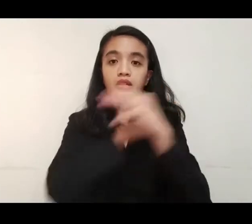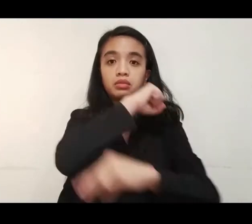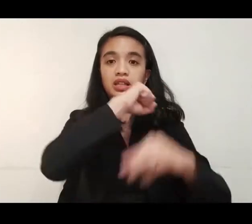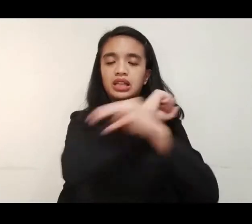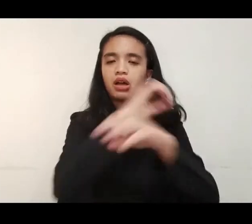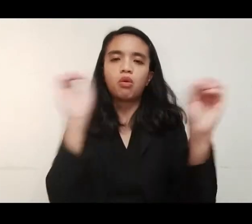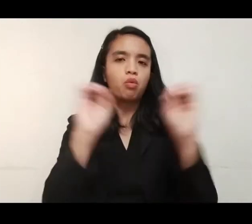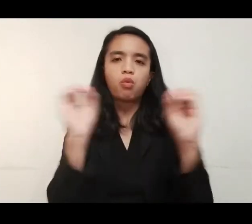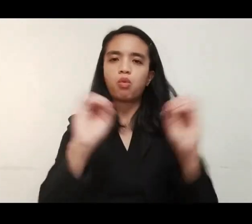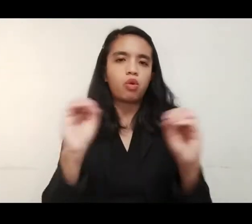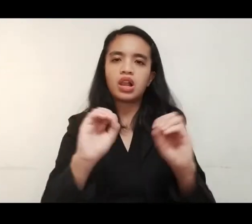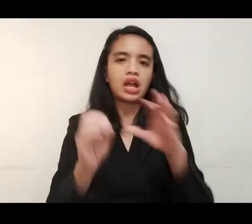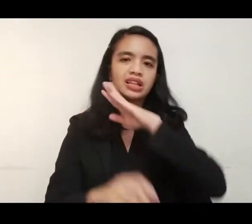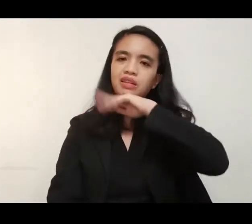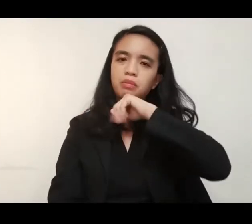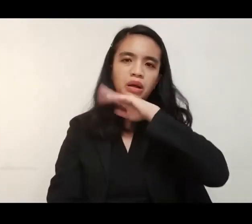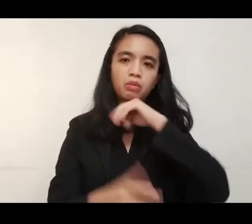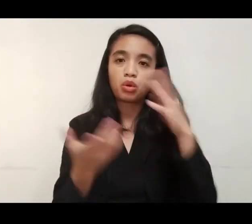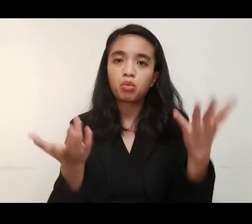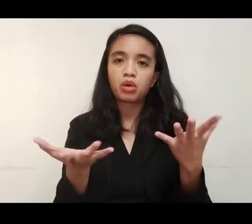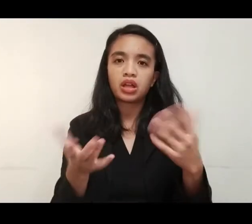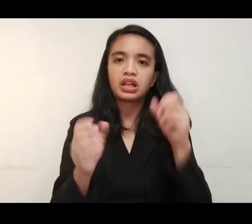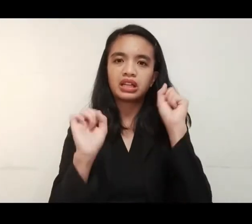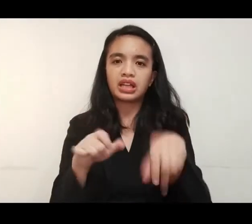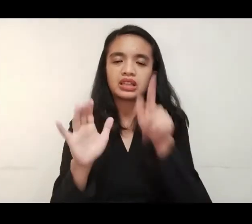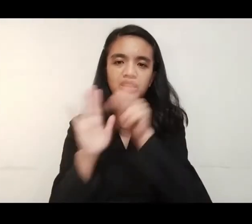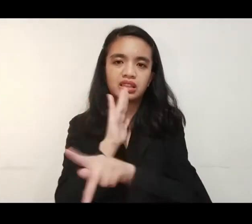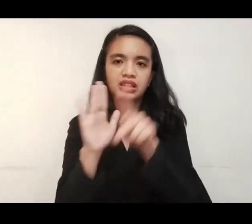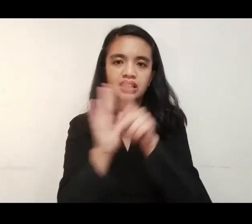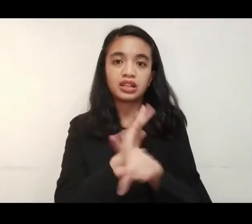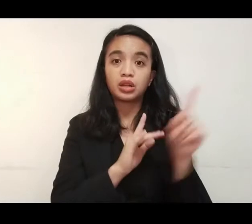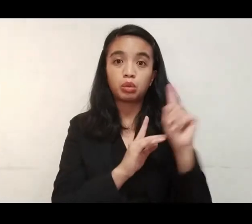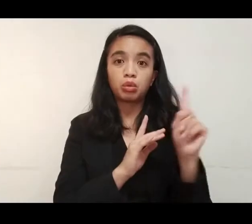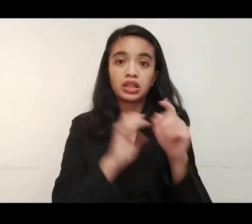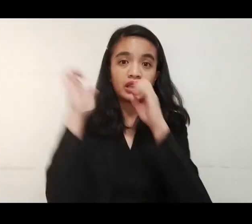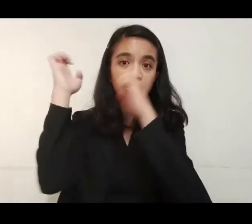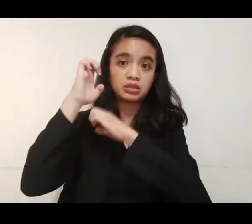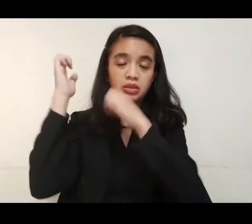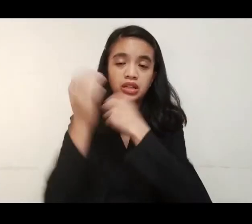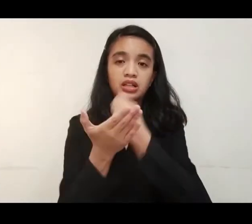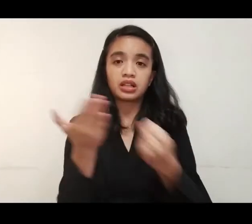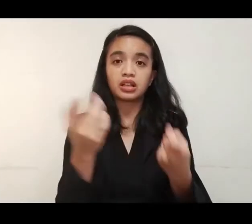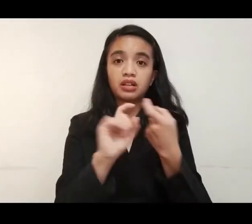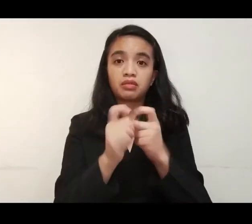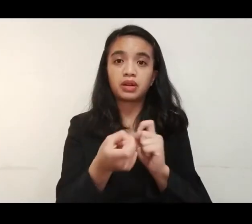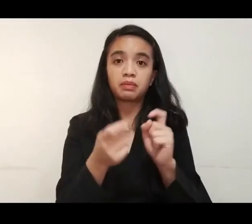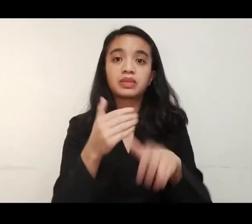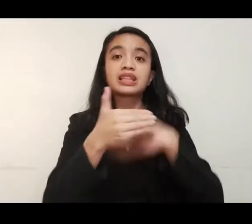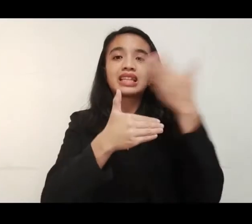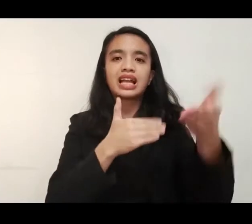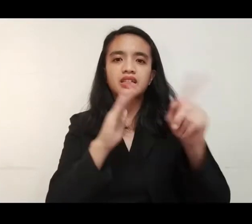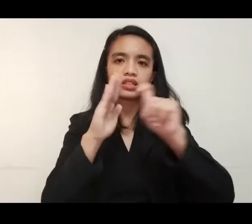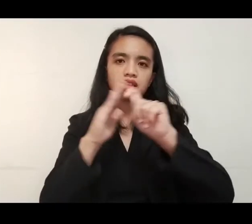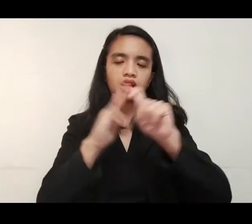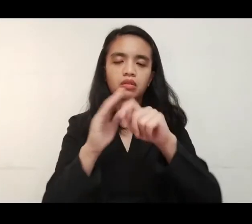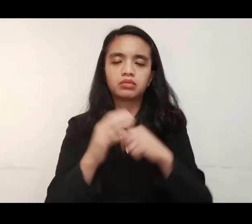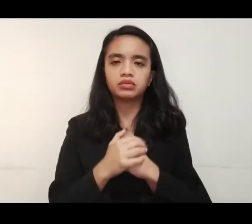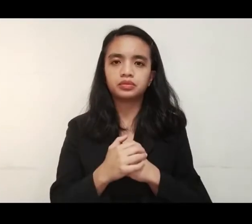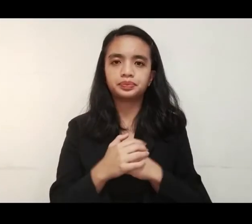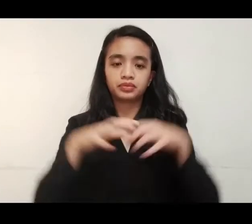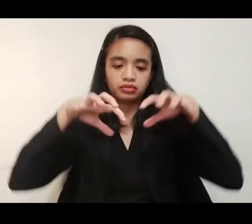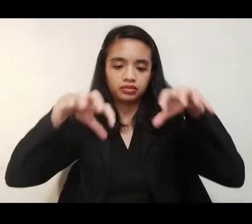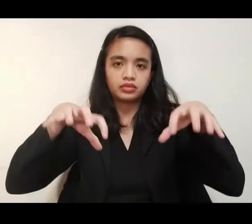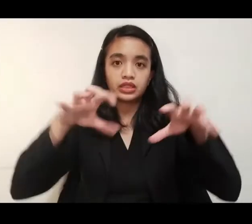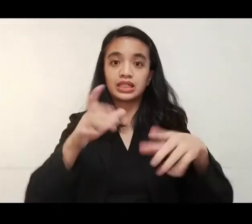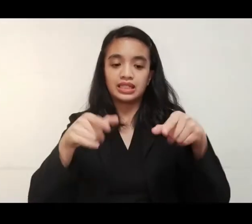Kinumpirma ng Mangaldan Agriculture Office na wala ng supply ng baboy sa bayan na pwedeng katayin. Umaasa na lang ng supply ng baboy mula sa karatig